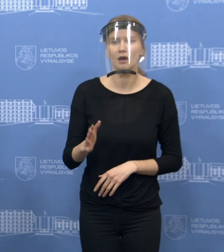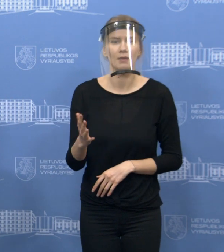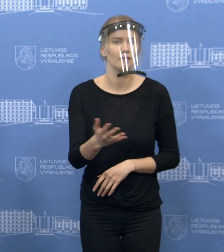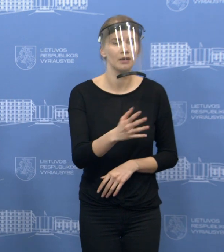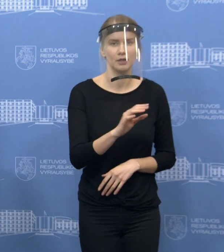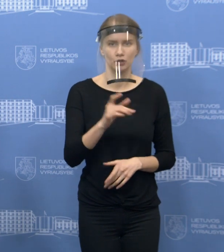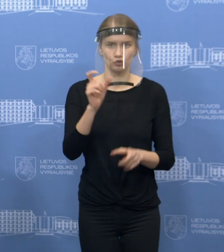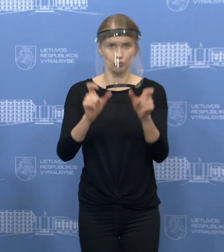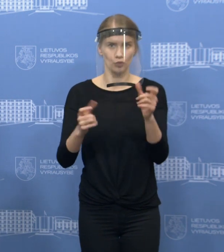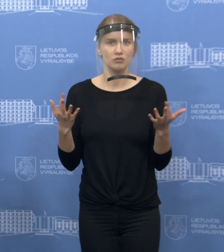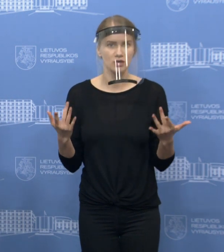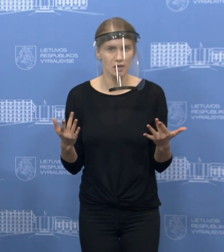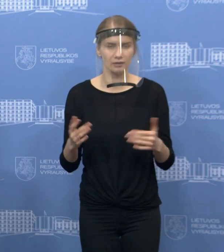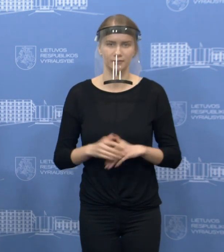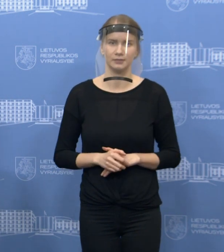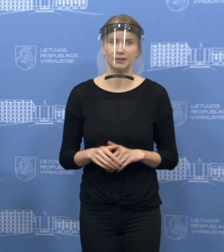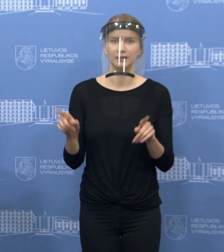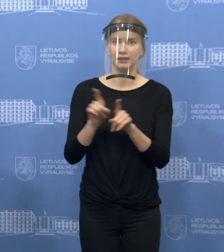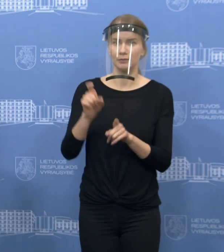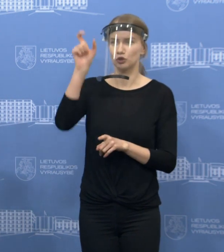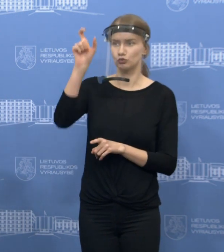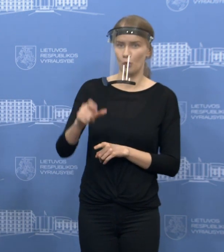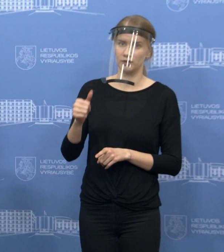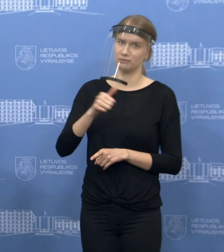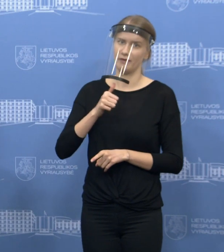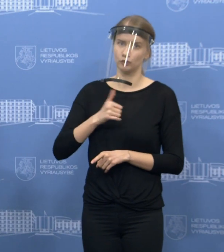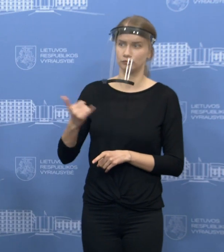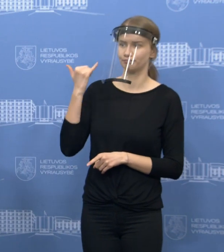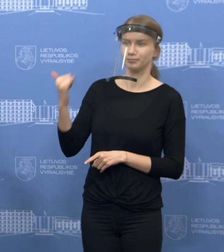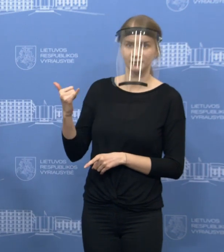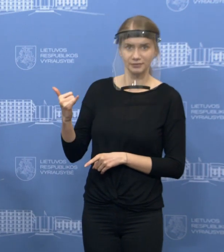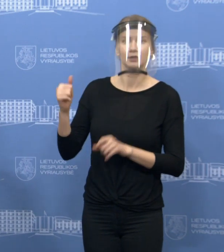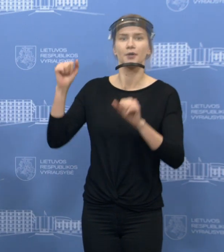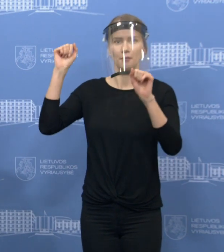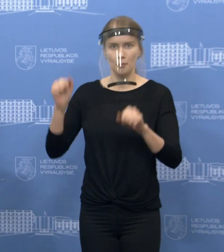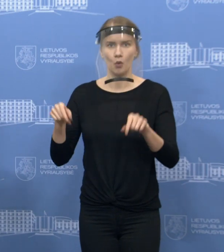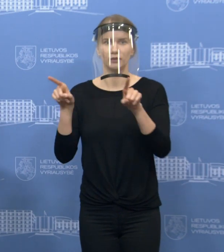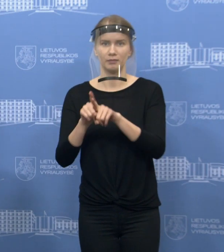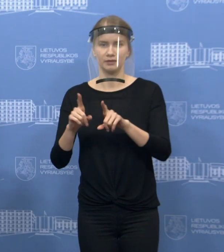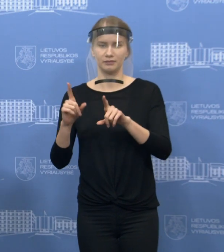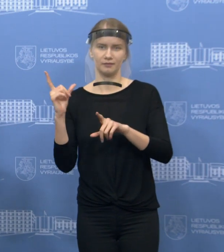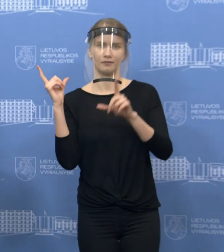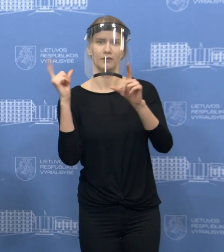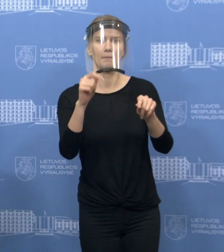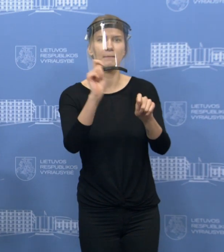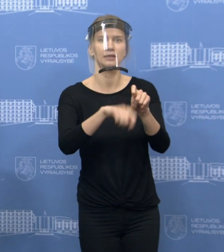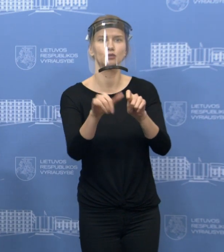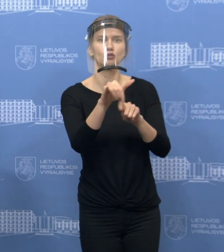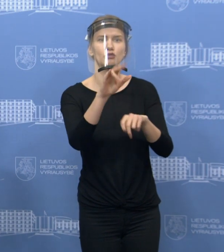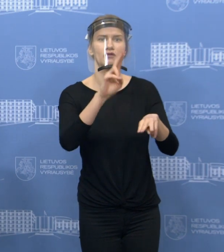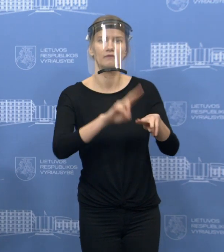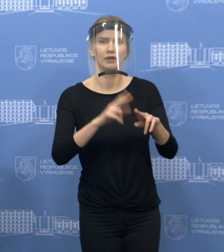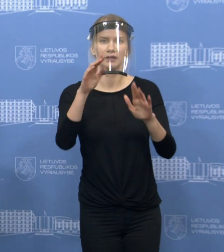tai yra regavimas į piliečių pranešimus apie įvairių įvykius. Na, lygiai taip pat bus taikomos ir tam tikros